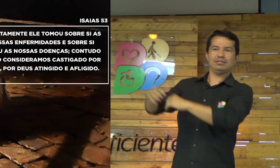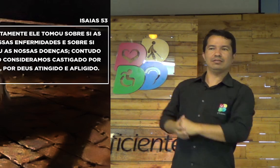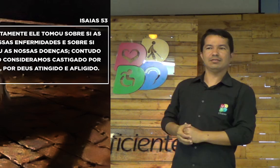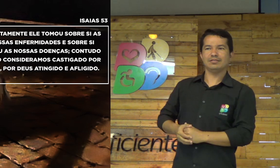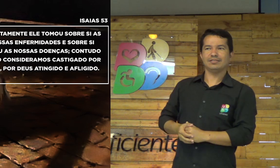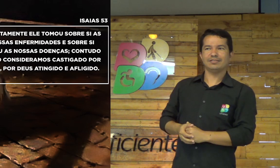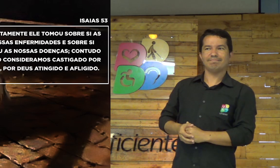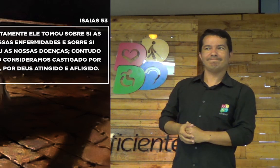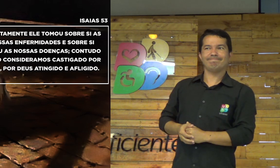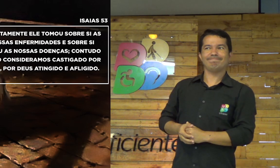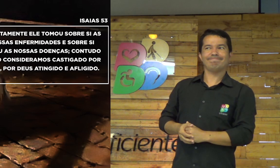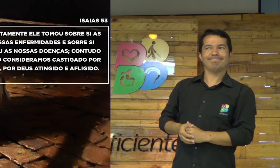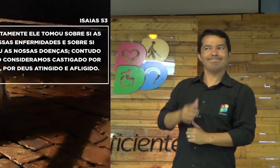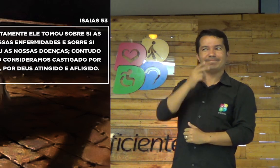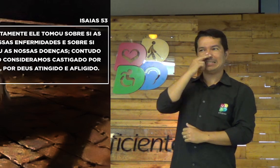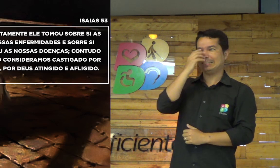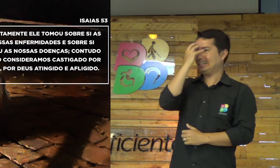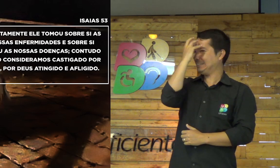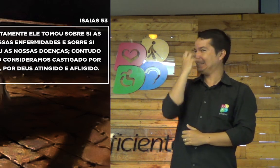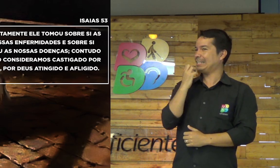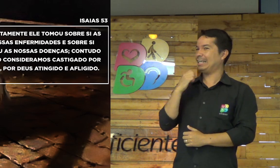Jesus, ele aceitou as minhas doenças.